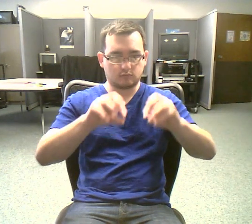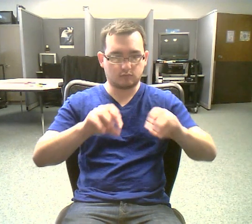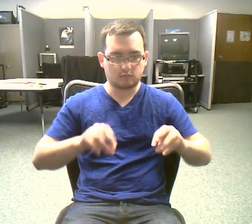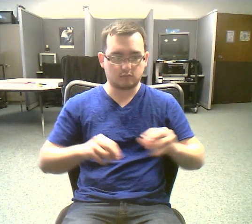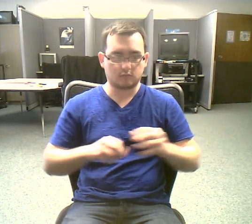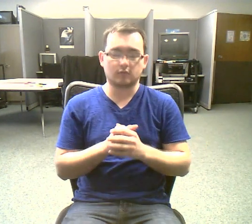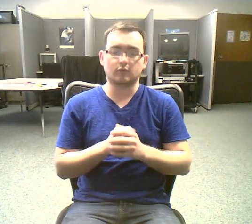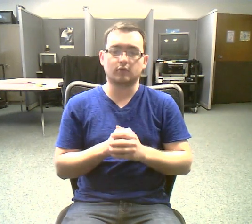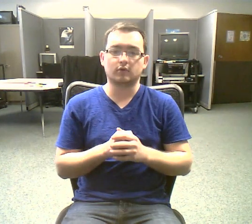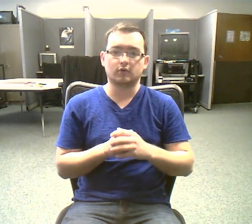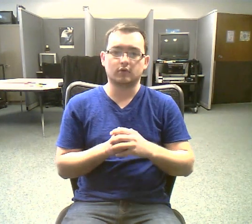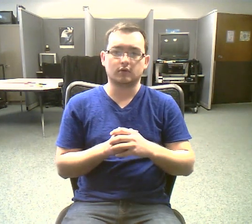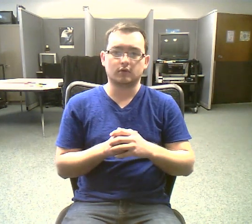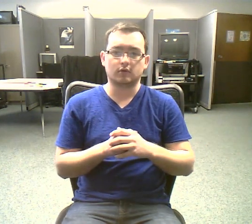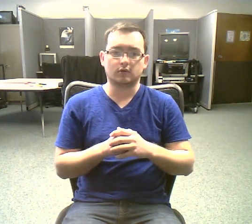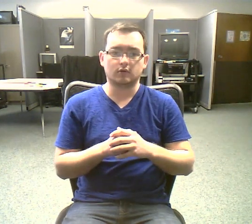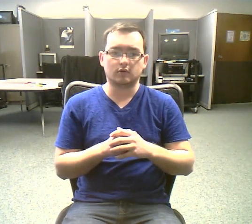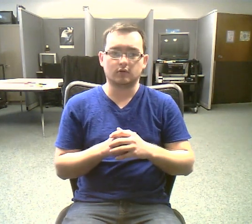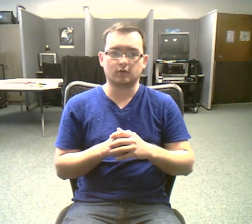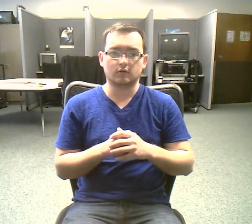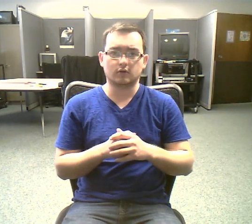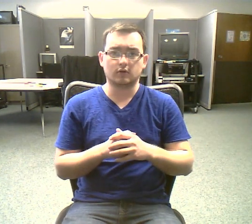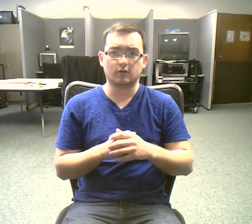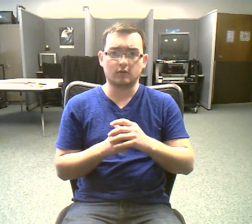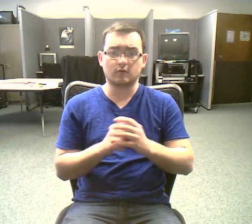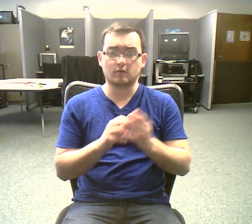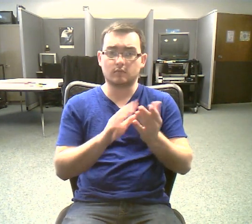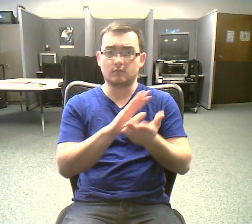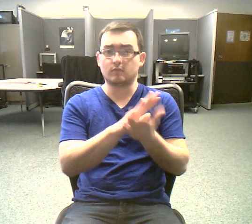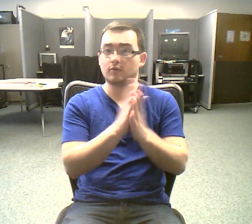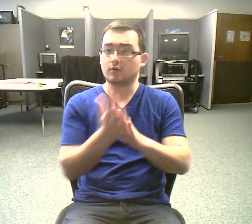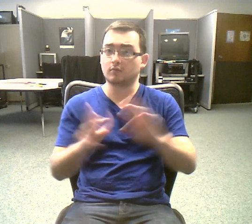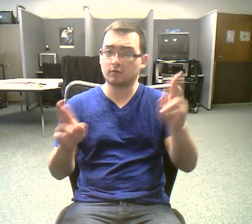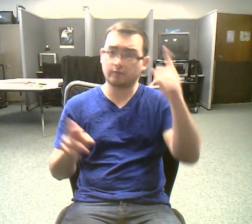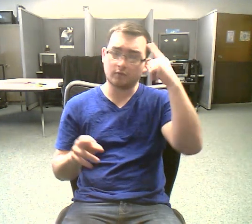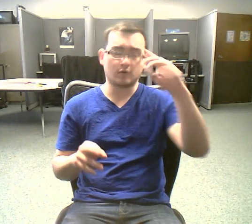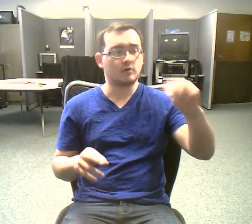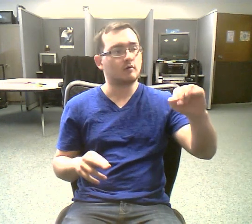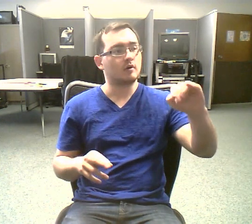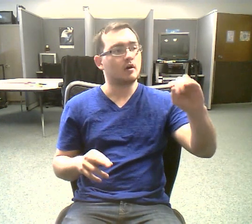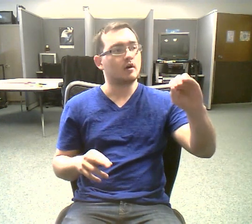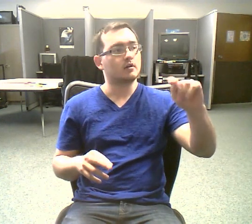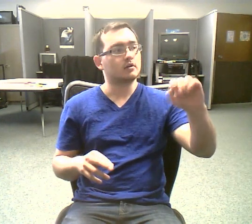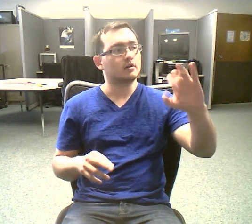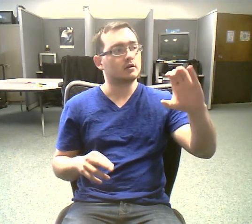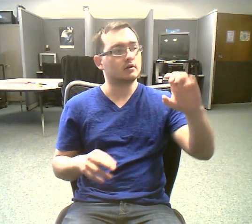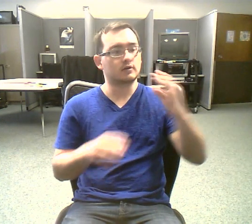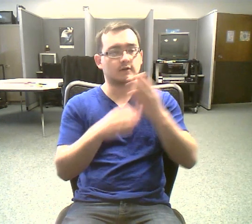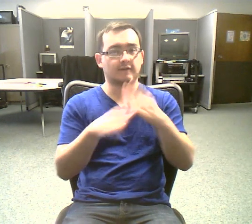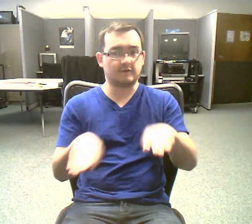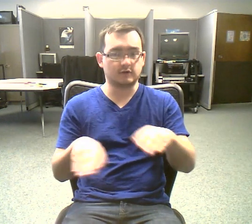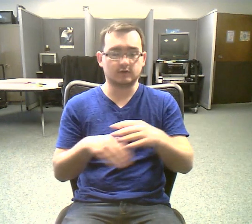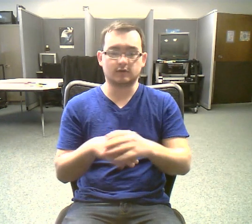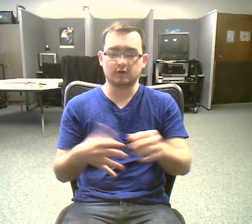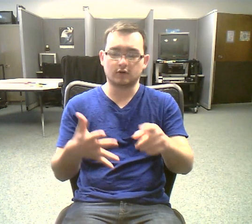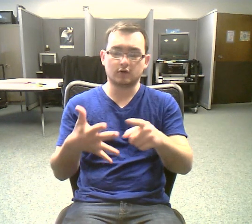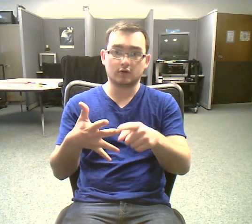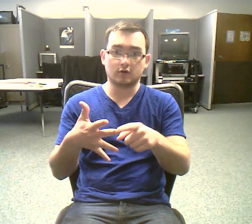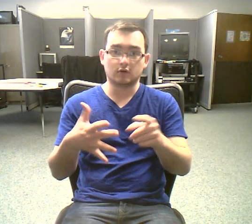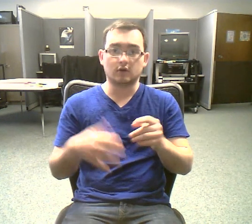meiotic division. The third phase, metaphase. Now, all of the pieces are aligning